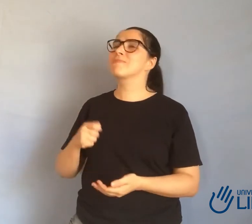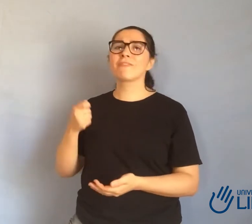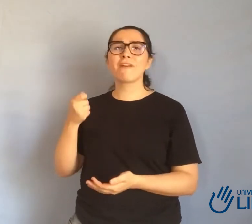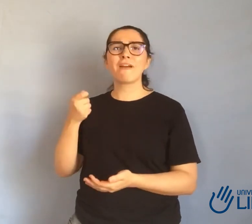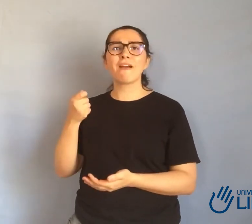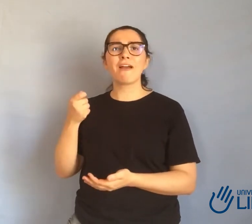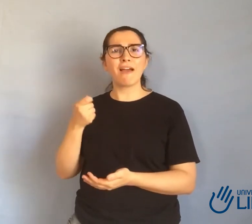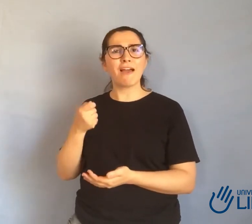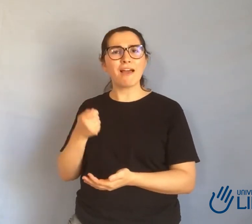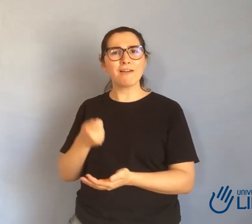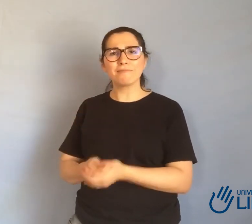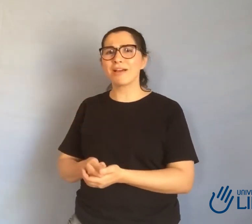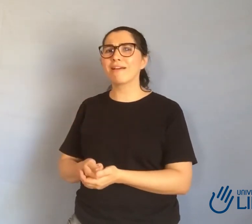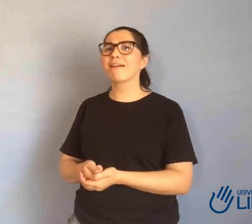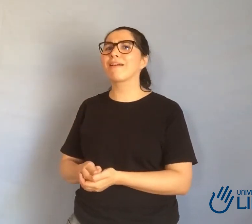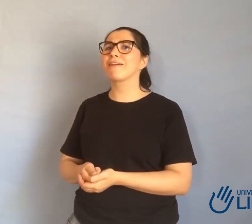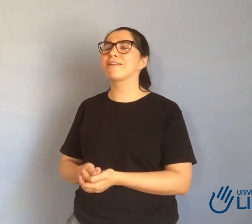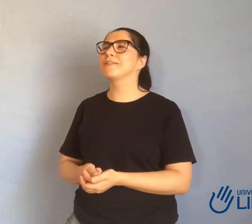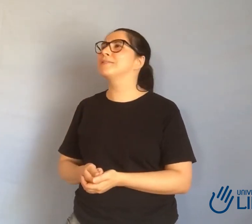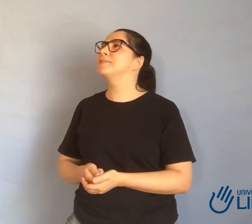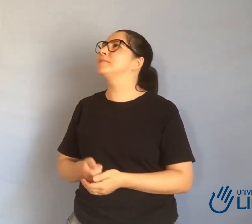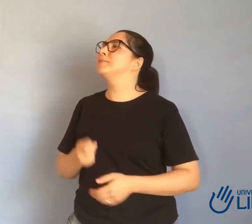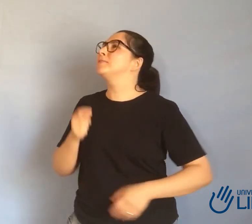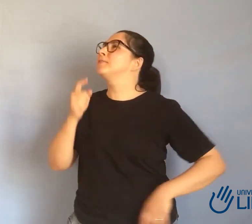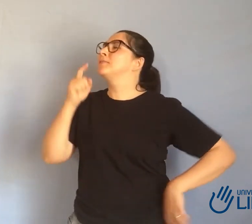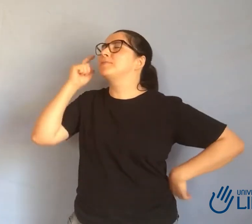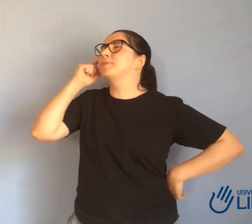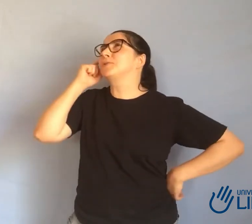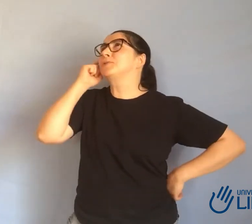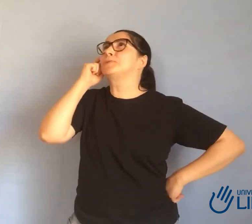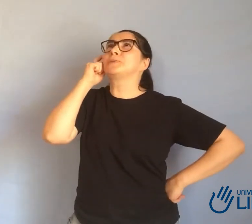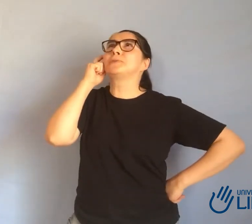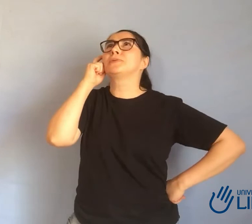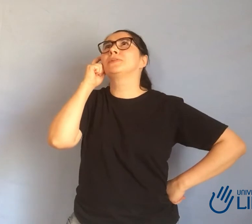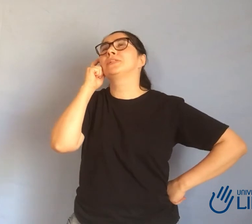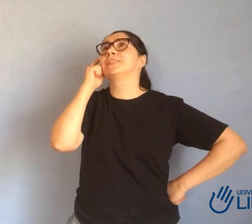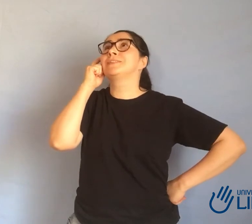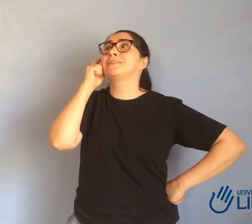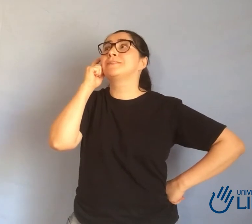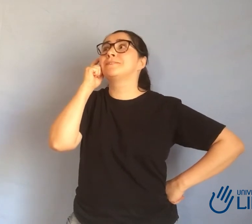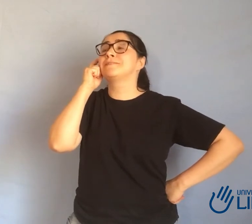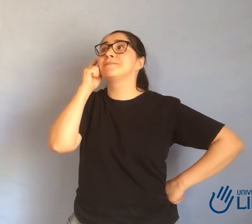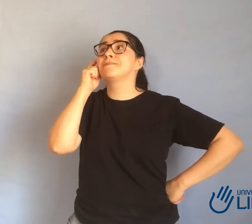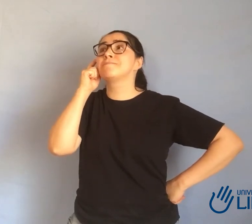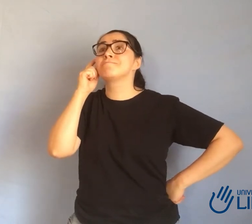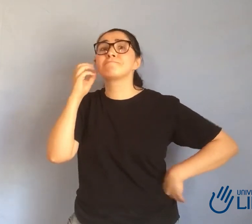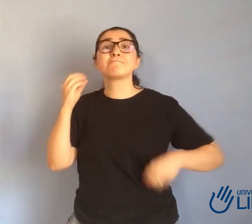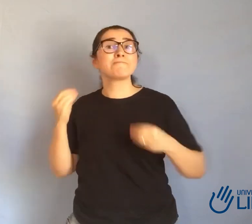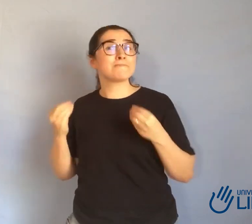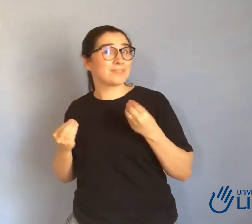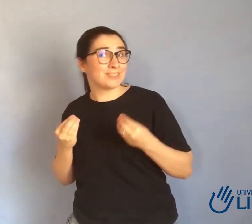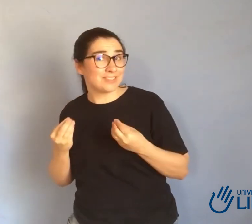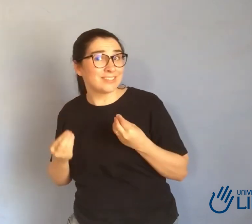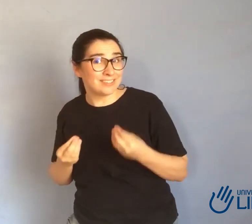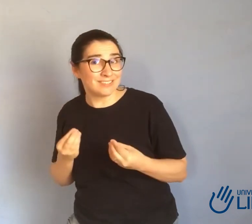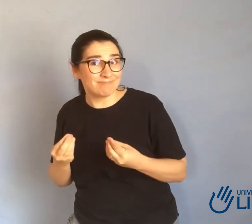professor Maitson Barreto da Universidade da Libras e ele ensinava a Libras de forma prática. E eu